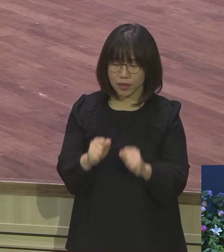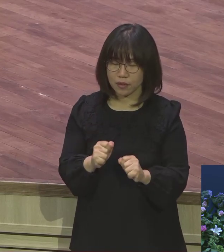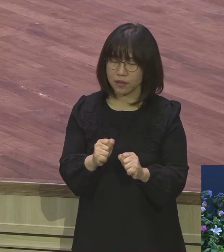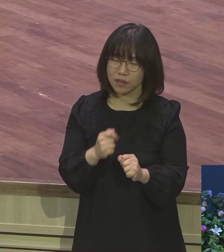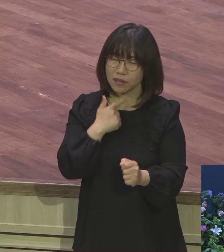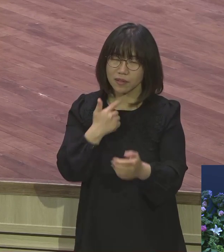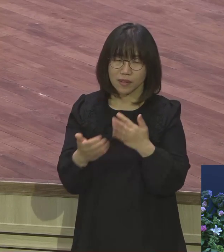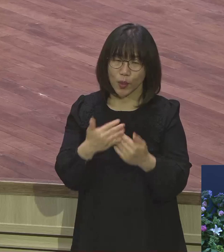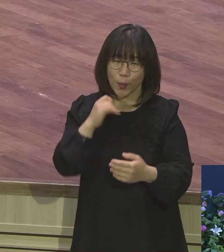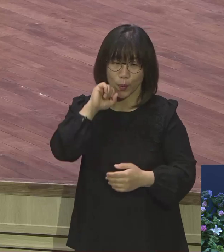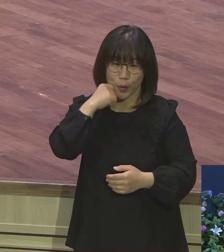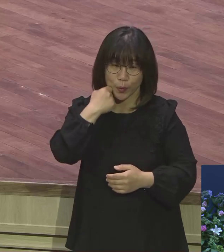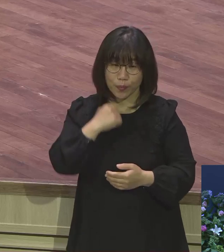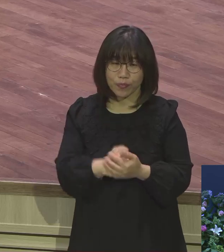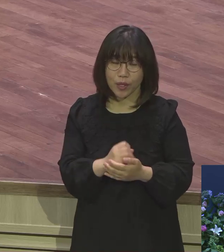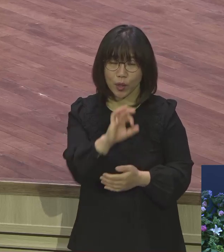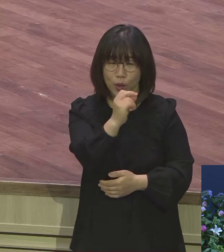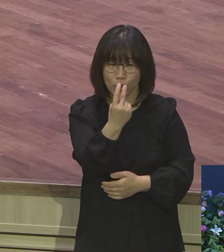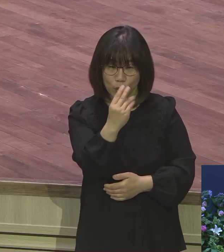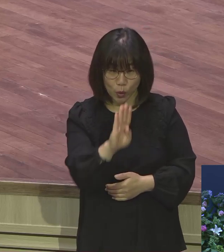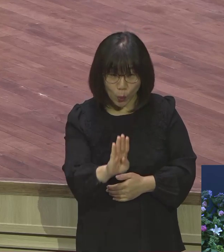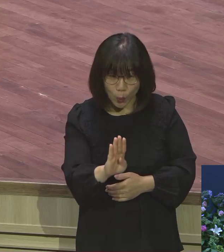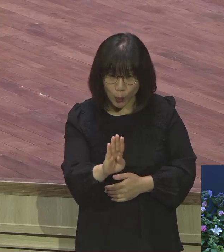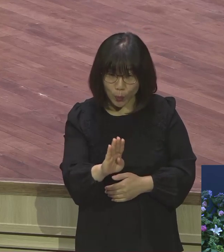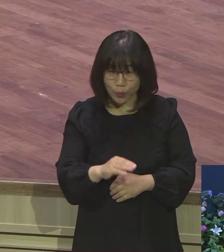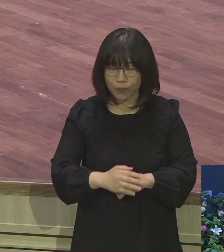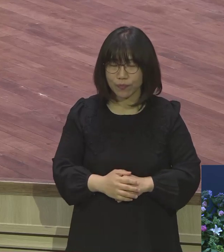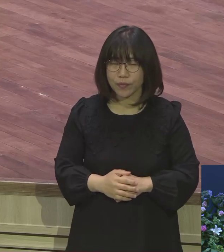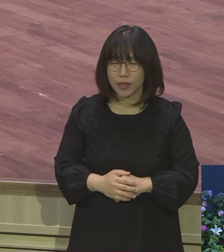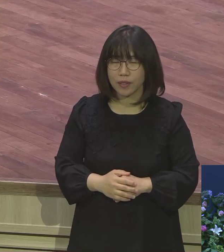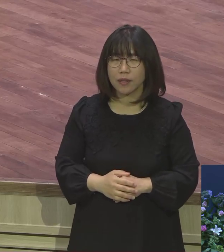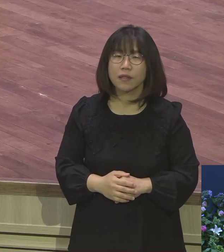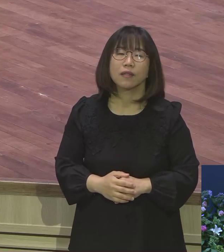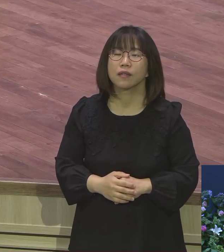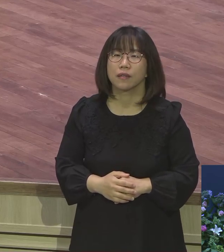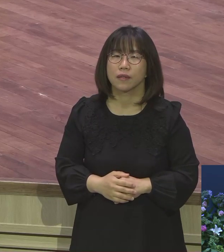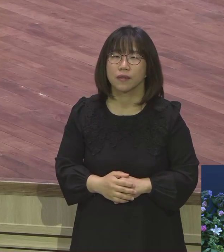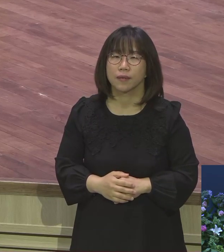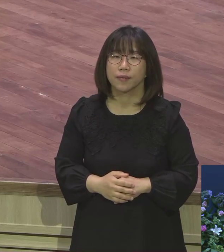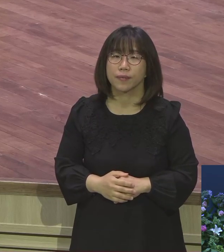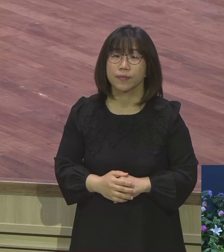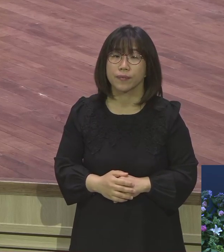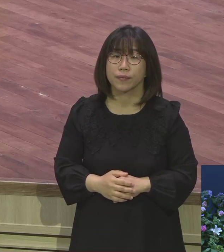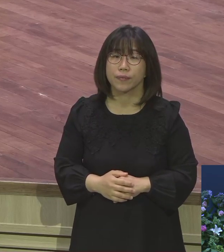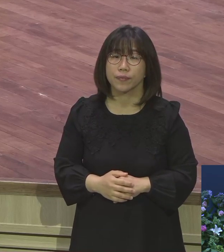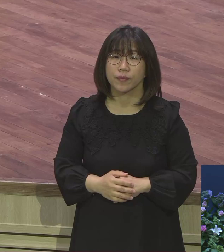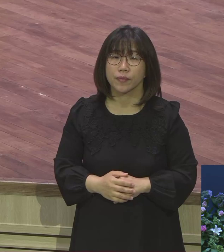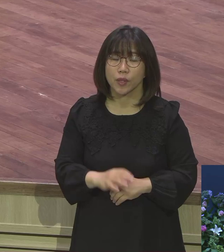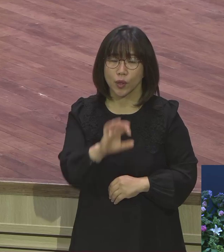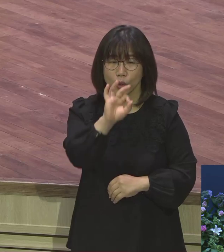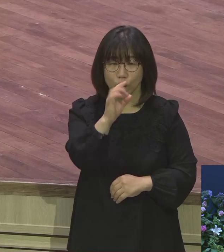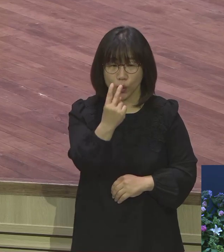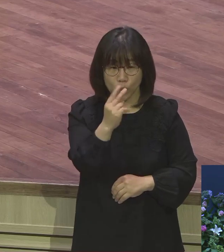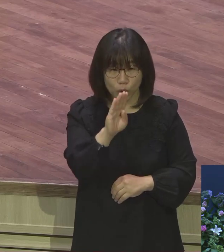요비요 사실적인 신앙인으로 변화된 영적 고백이 죽기보다 어려울 때 일어난 겁니다